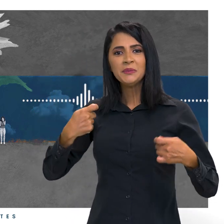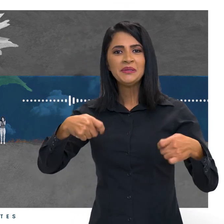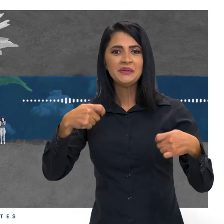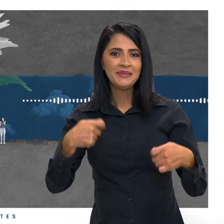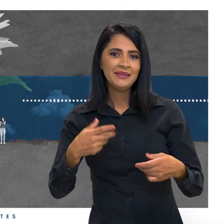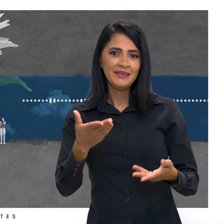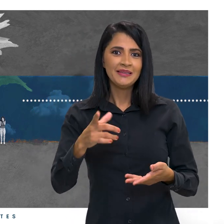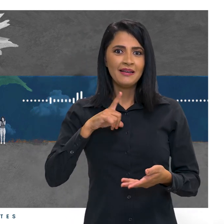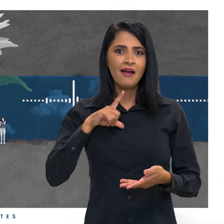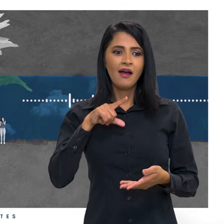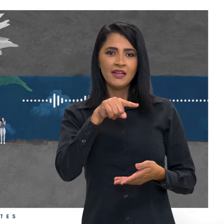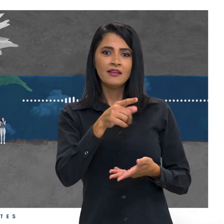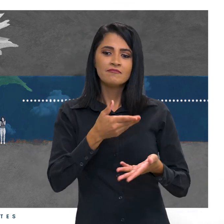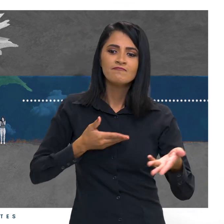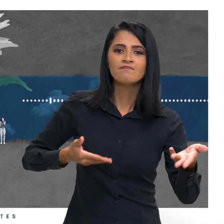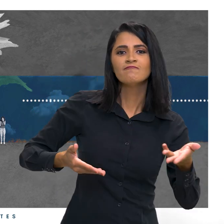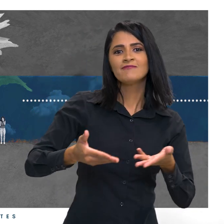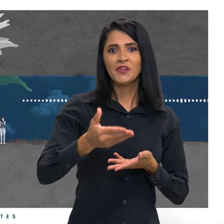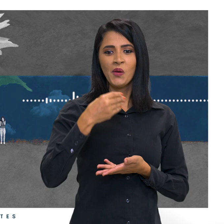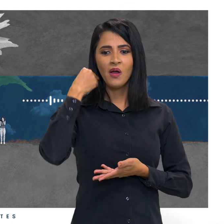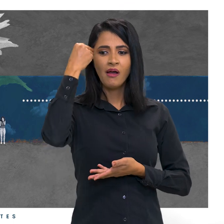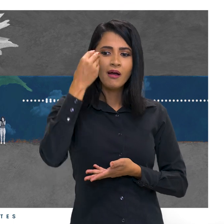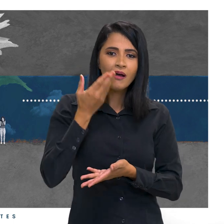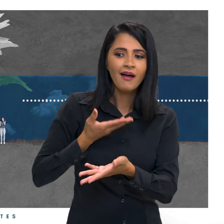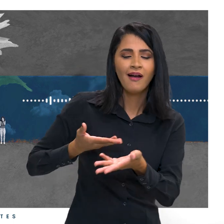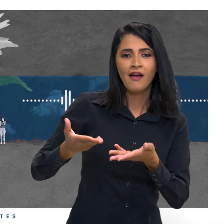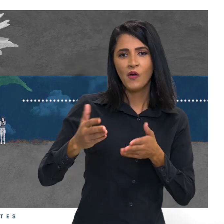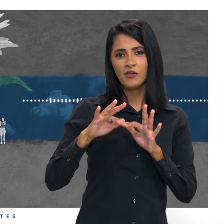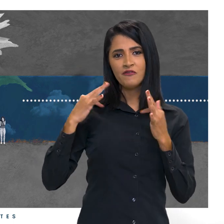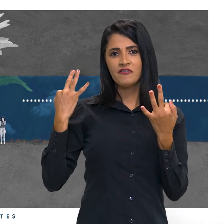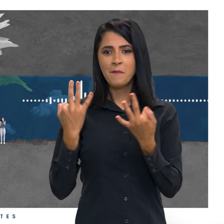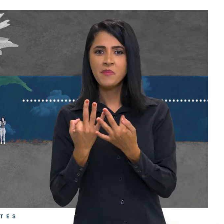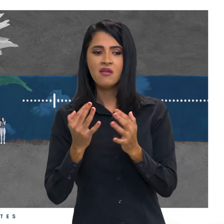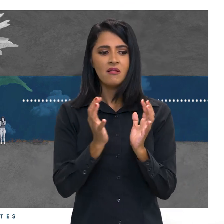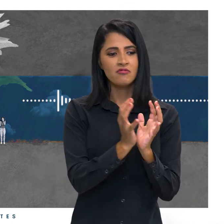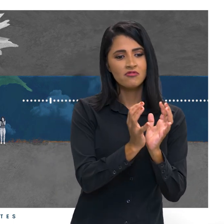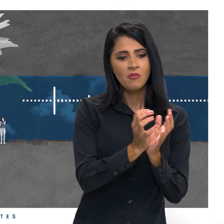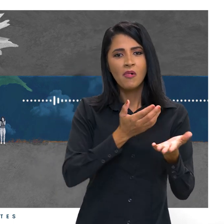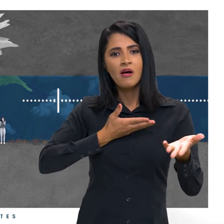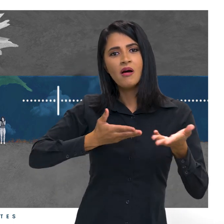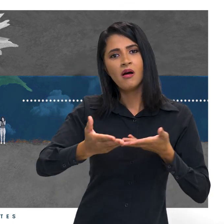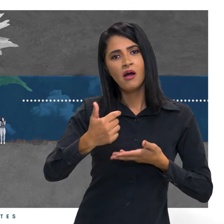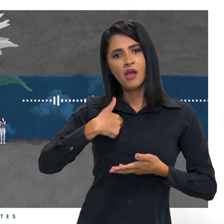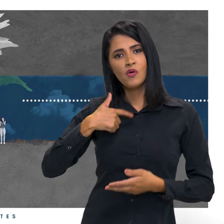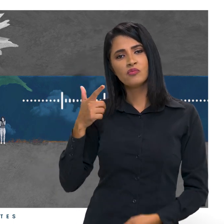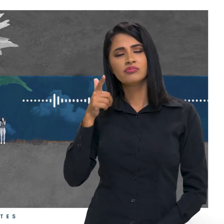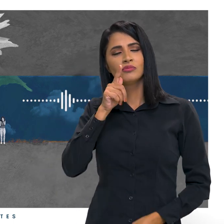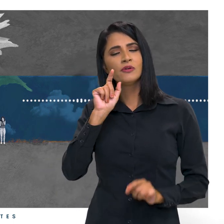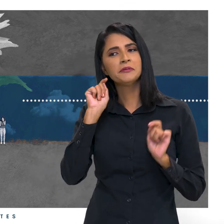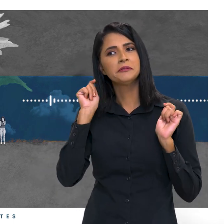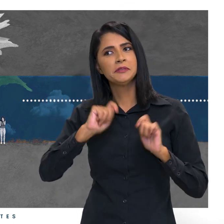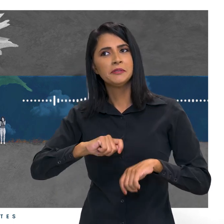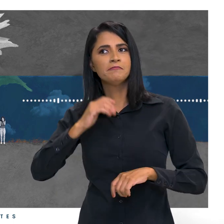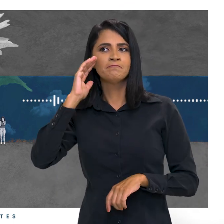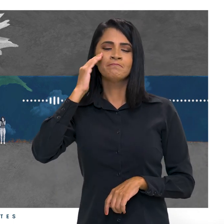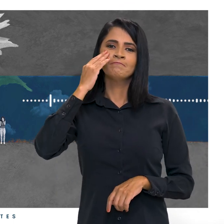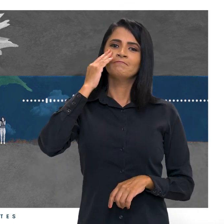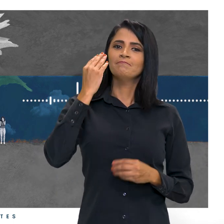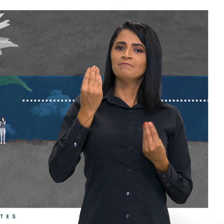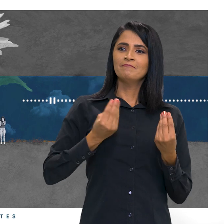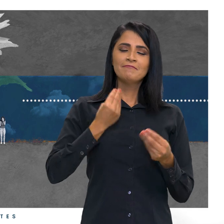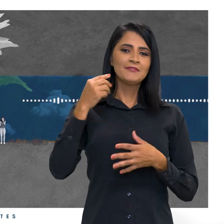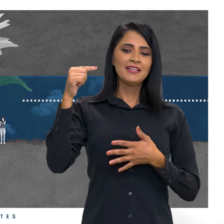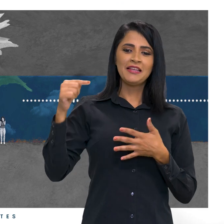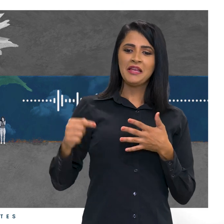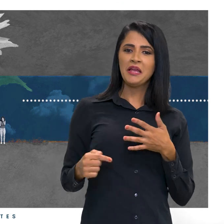E dentro dessa troca de experiência com essas famílias, com esses grupos, eu consegui entender de todas as